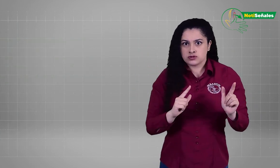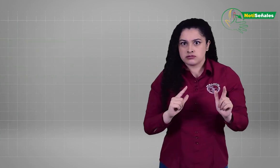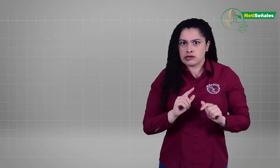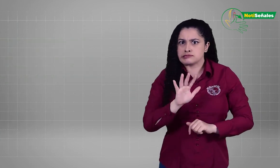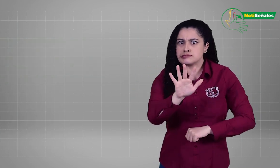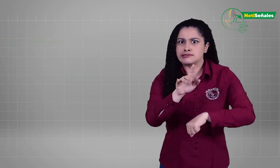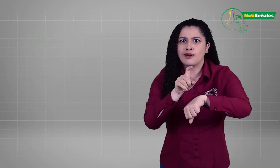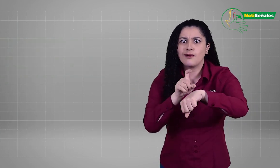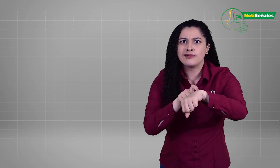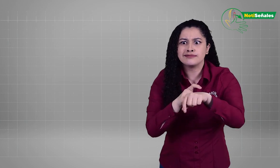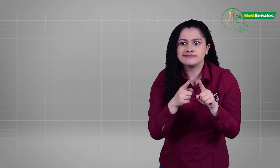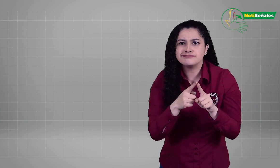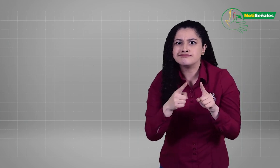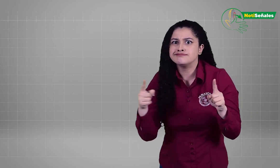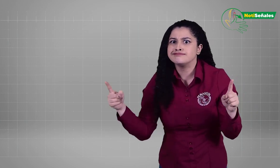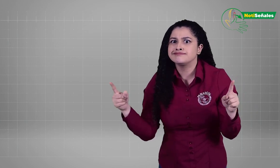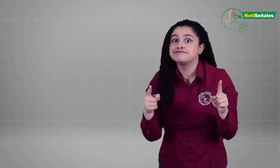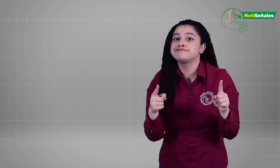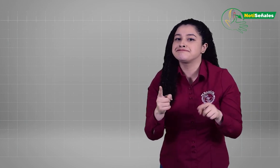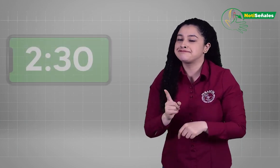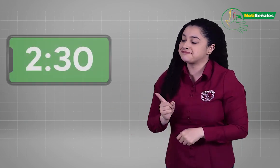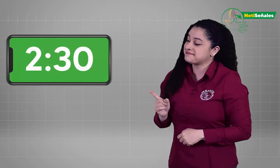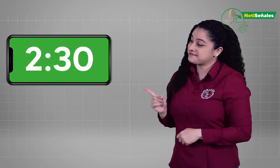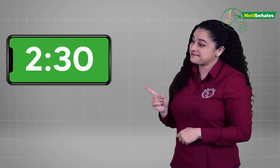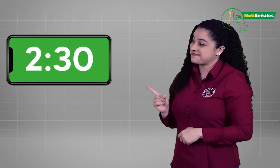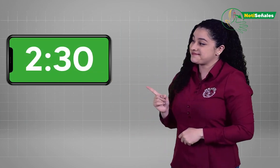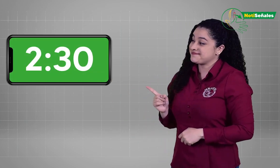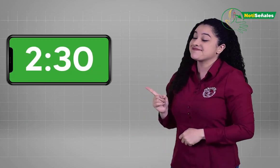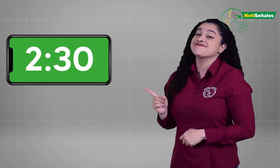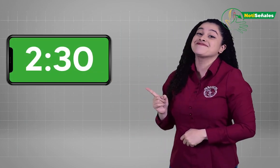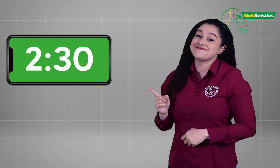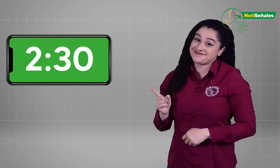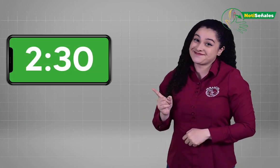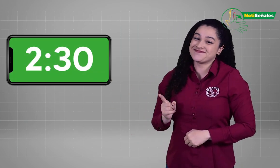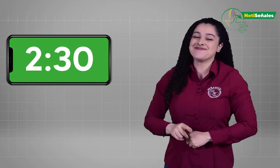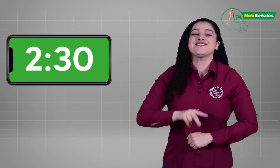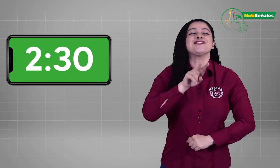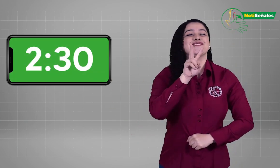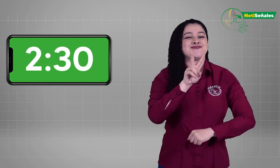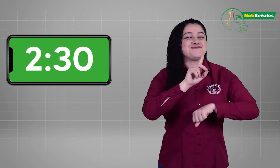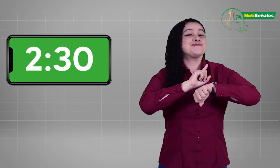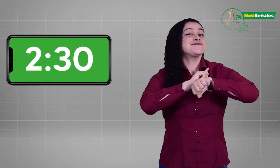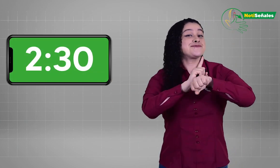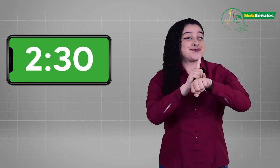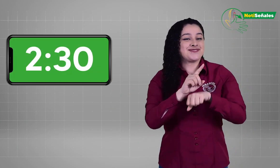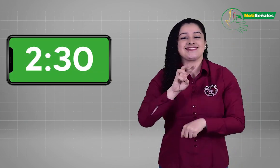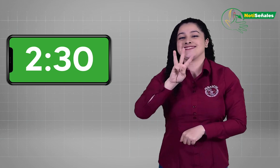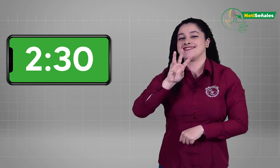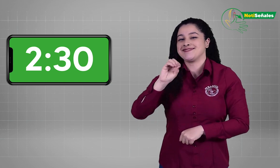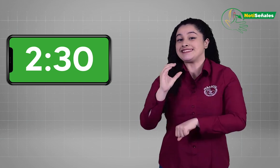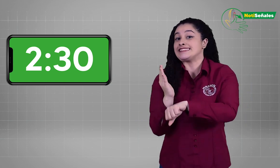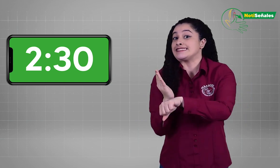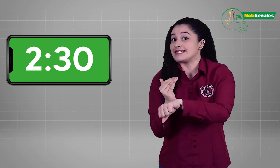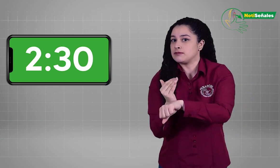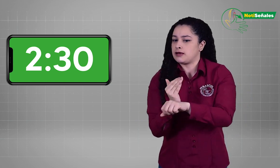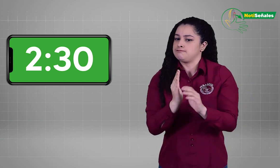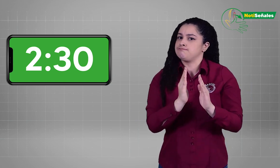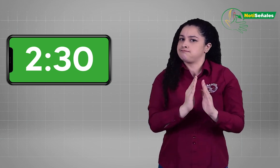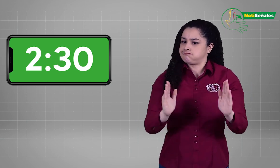se pueda señar claramente. Cuando lo tengas listo, debes asegurarte de que no sobrepase los dos minutos